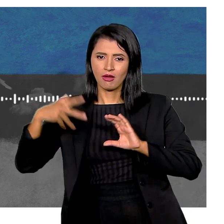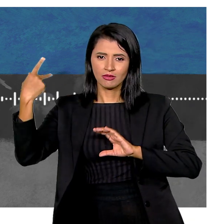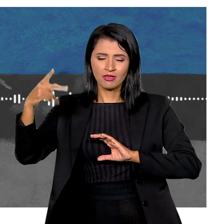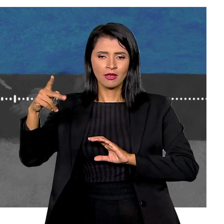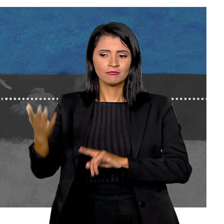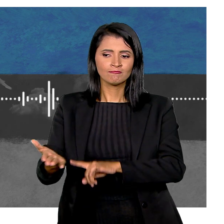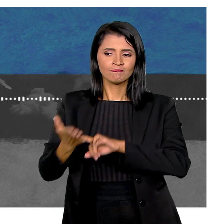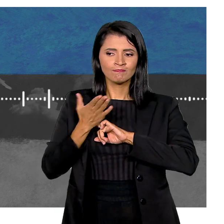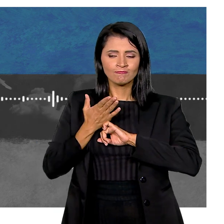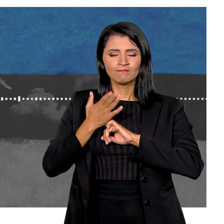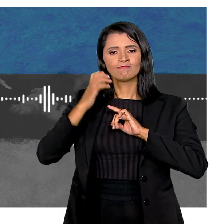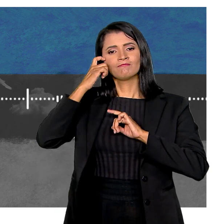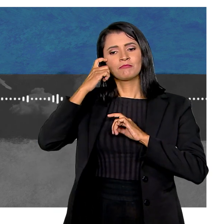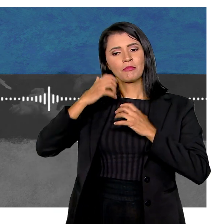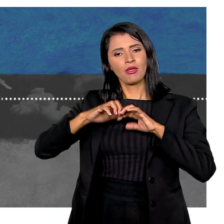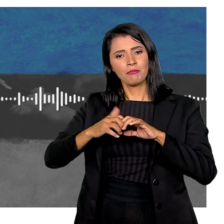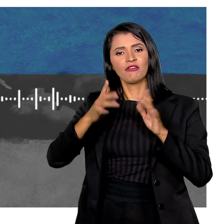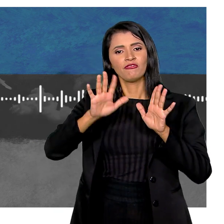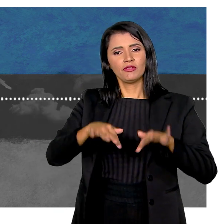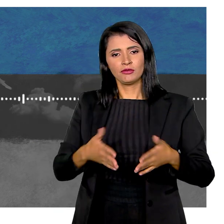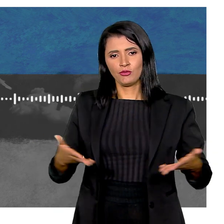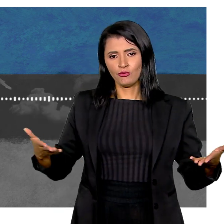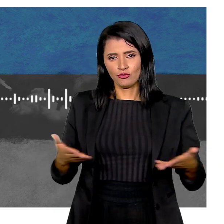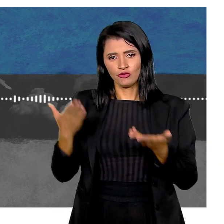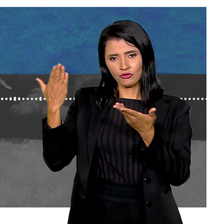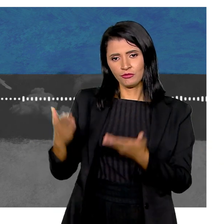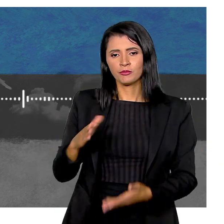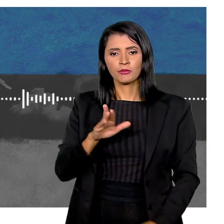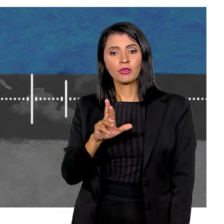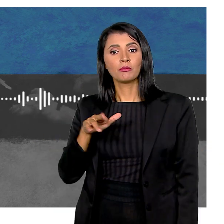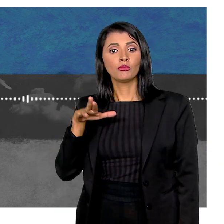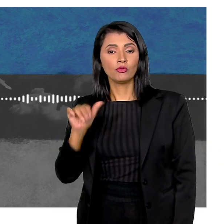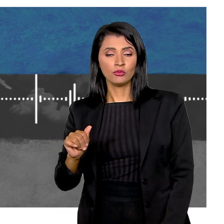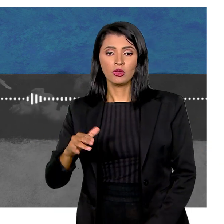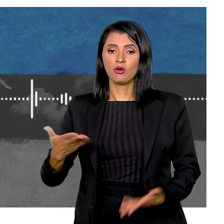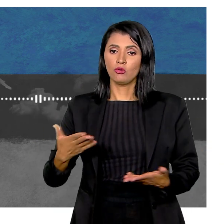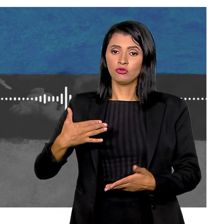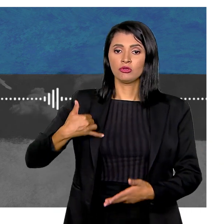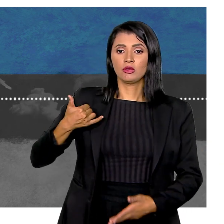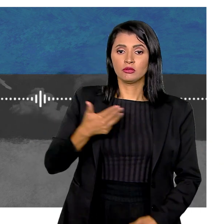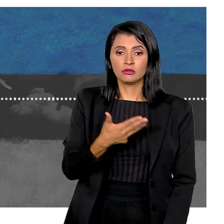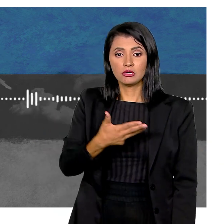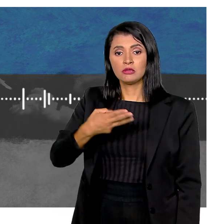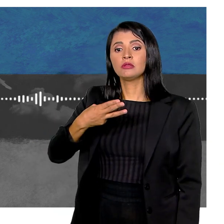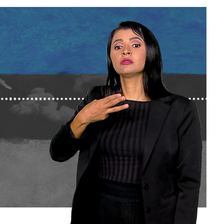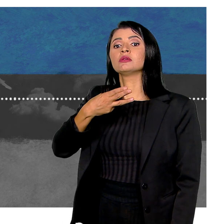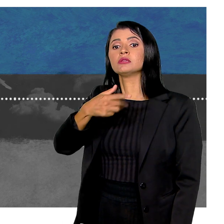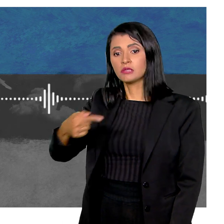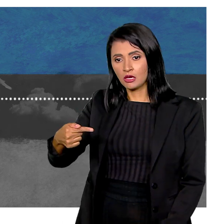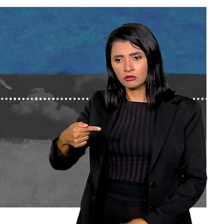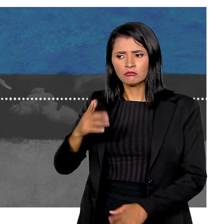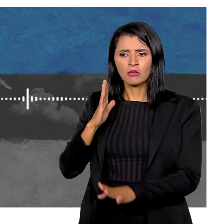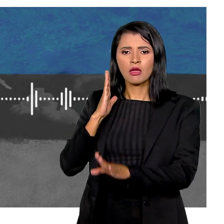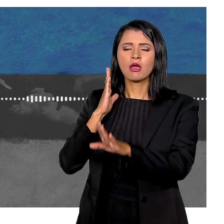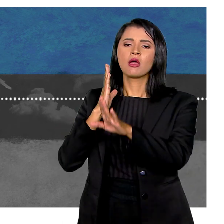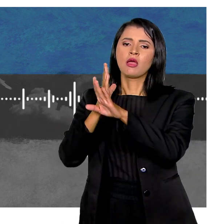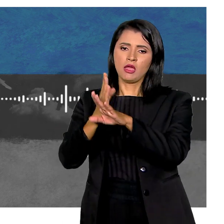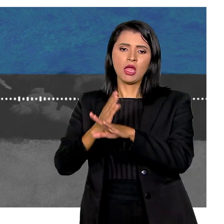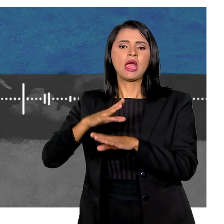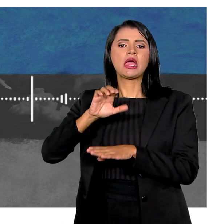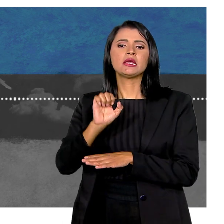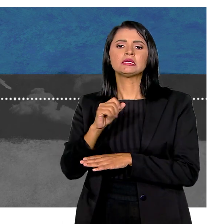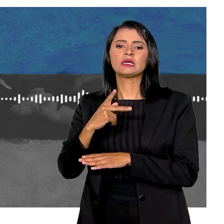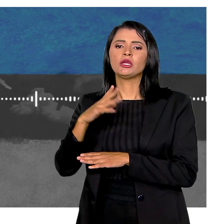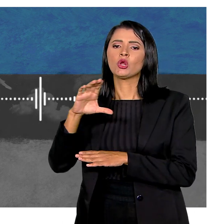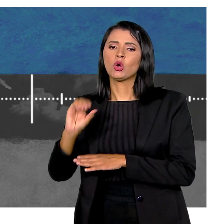a condição rara dela Nos dá uma boa reflexão Para fechar por aqui A Bruna Hoje tem 37 anos Mas se descobriu Com